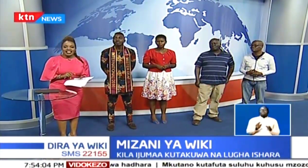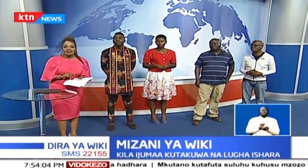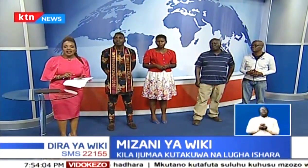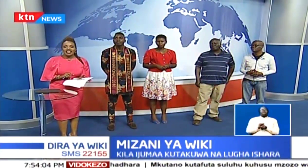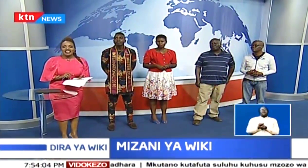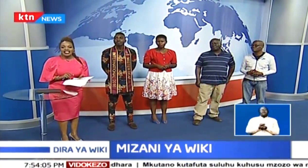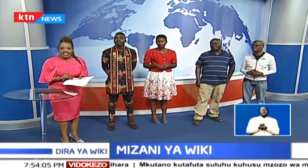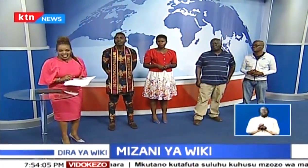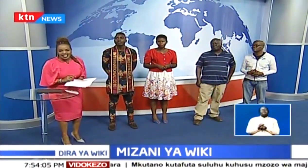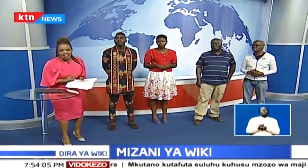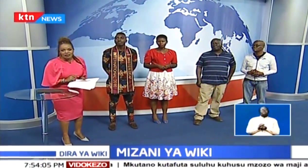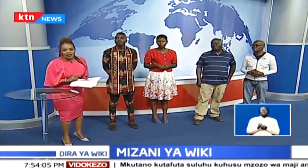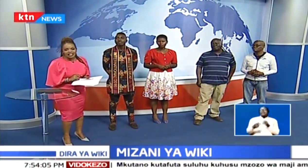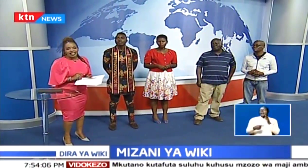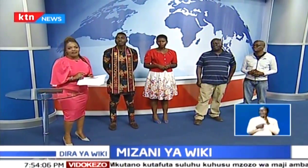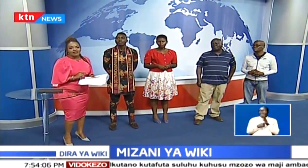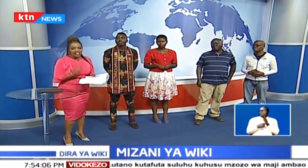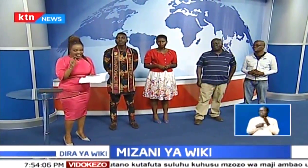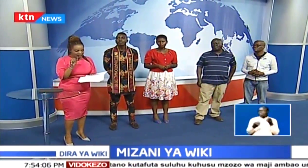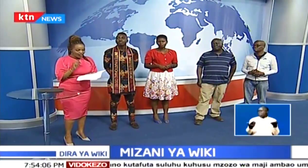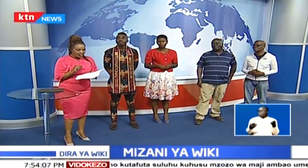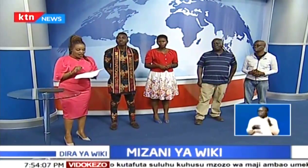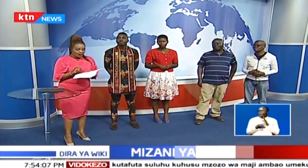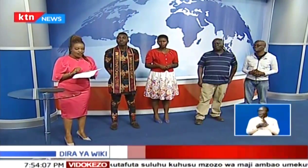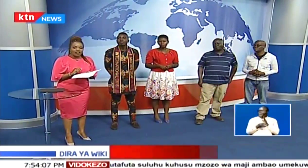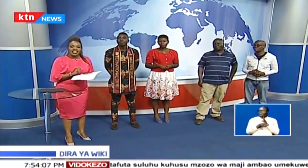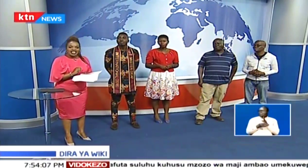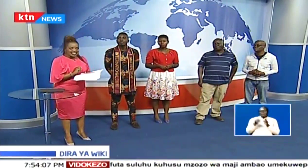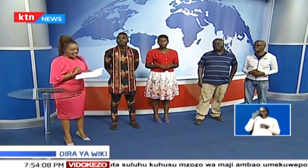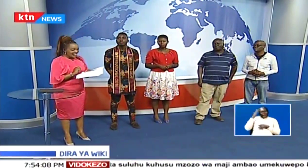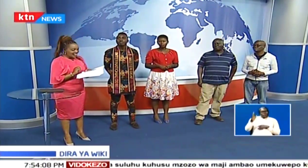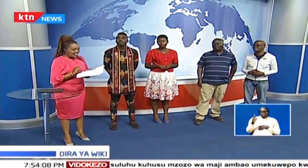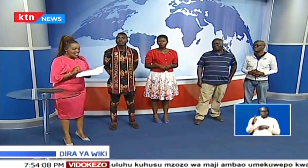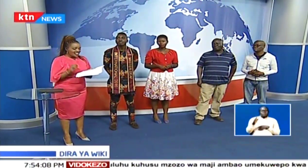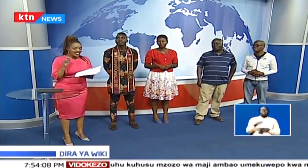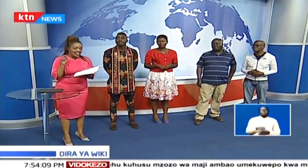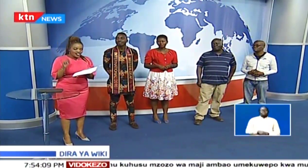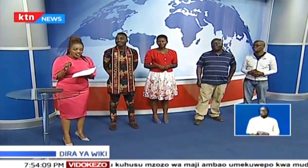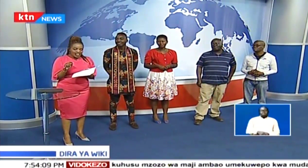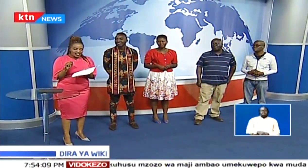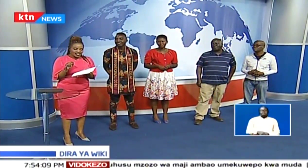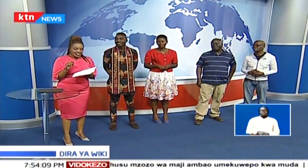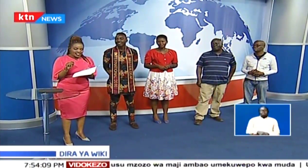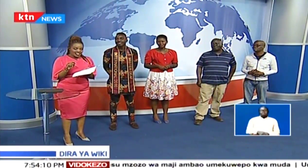briefing, na tumaye hili jina nitalitamuka vile ambapo inastahili,